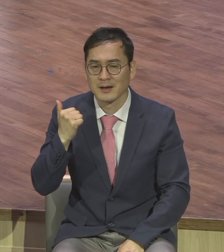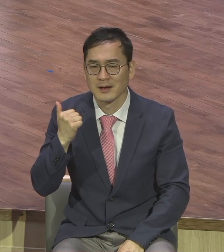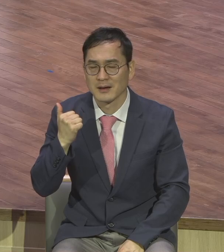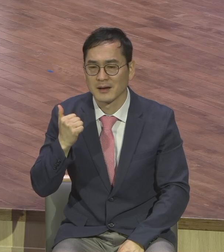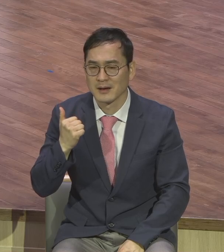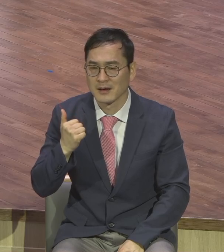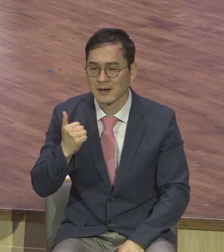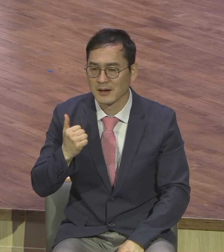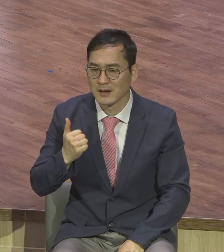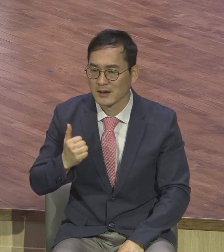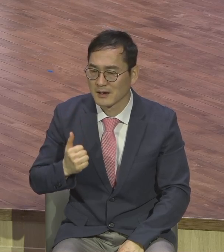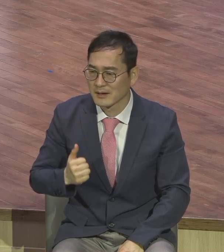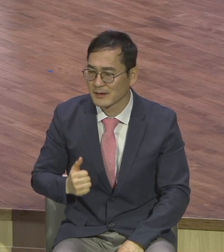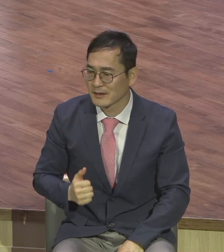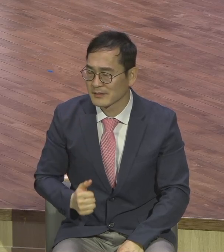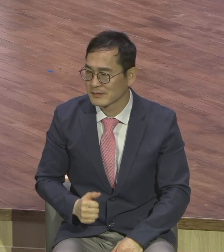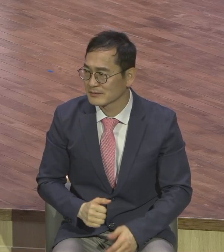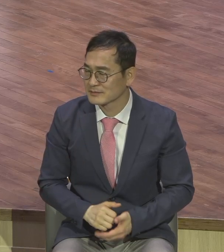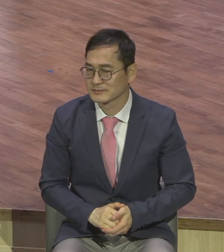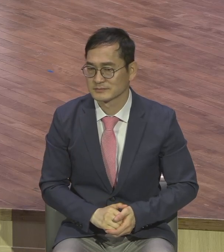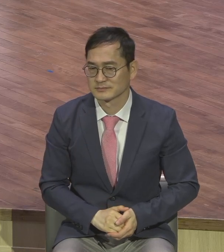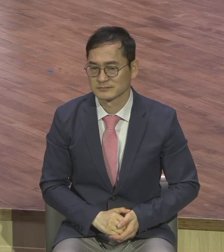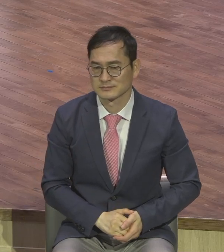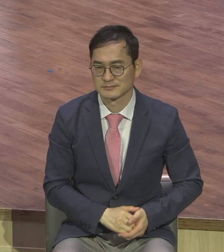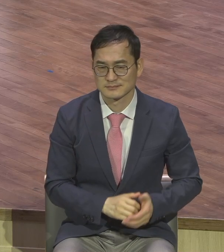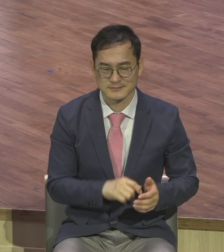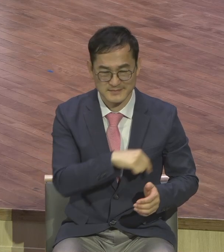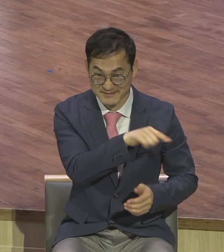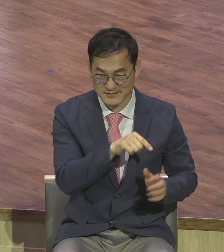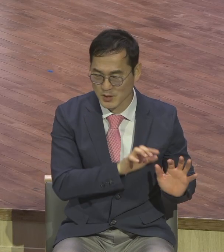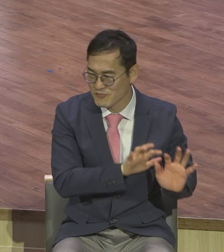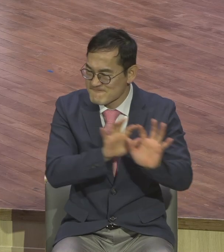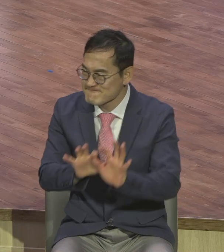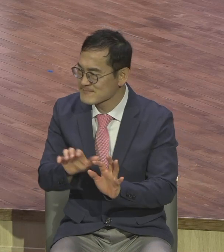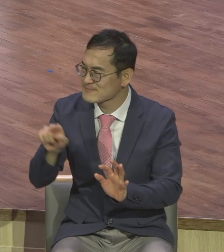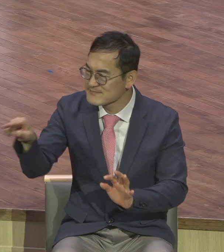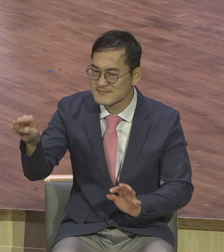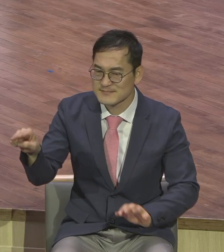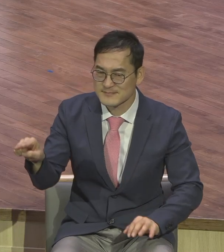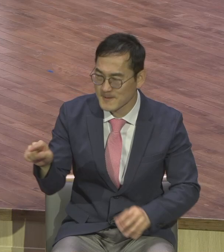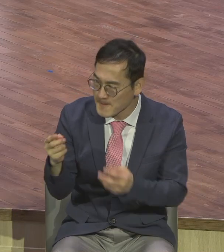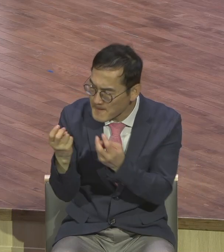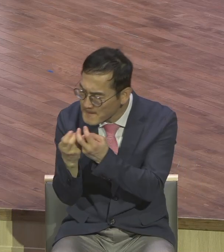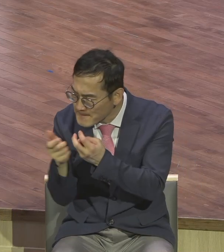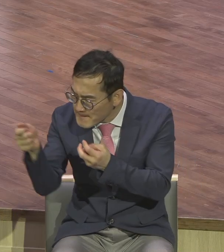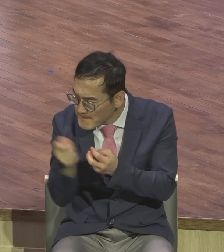그래서 어떻게 하든지 저 예수를 책을 잡아서 죽여야 되겠다.